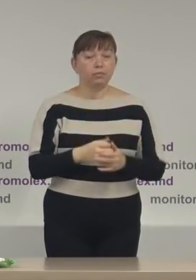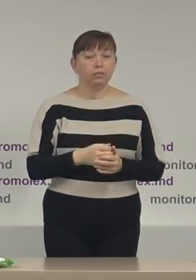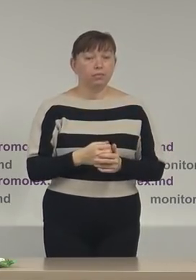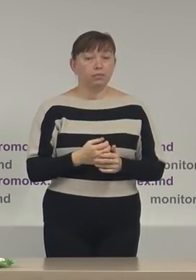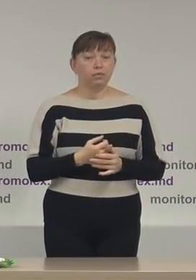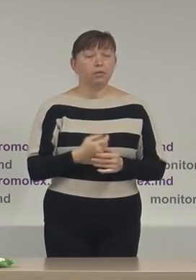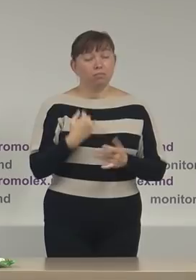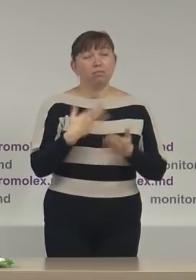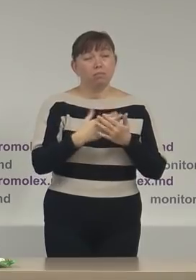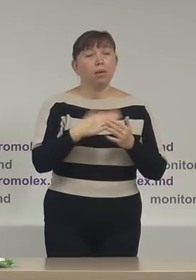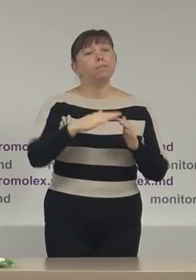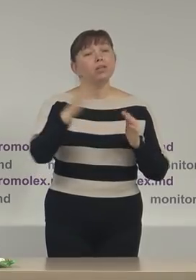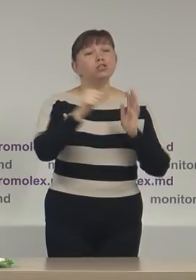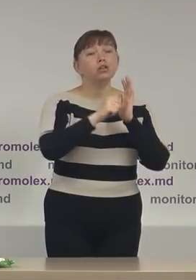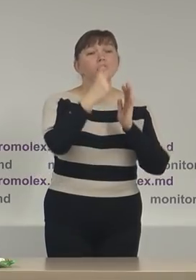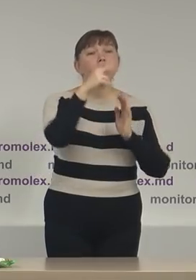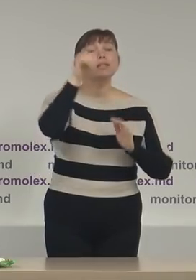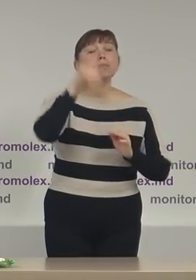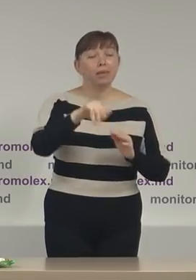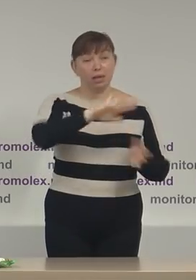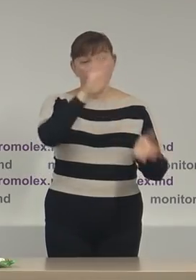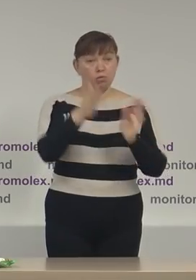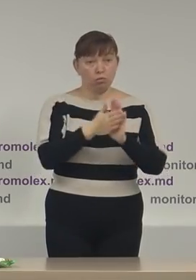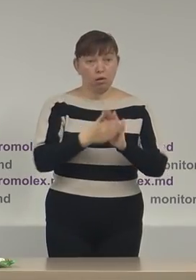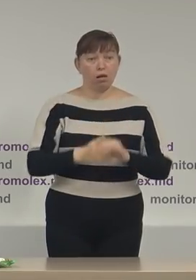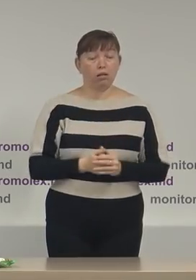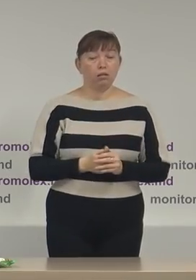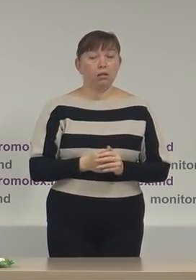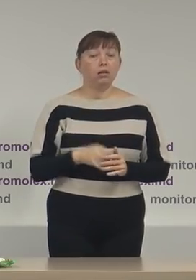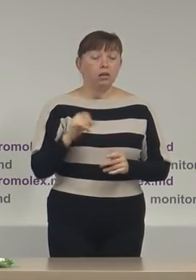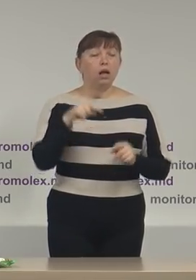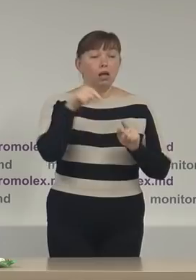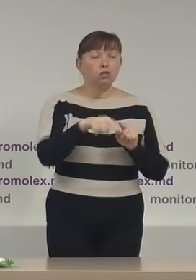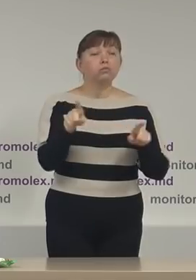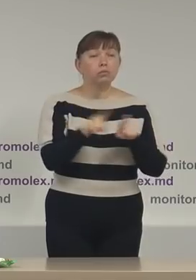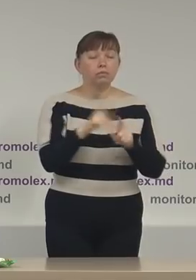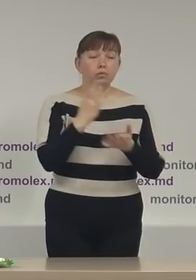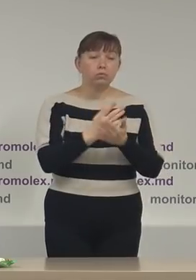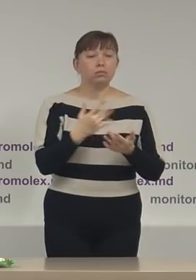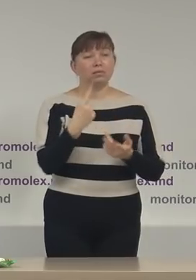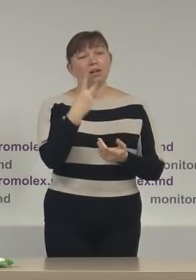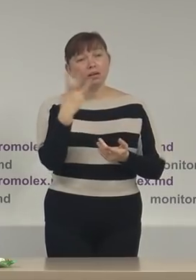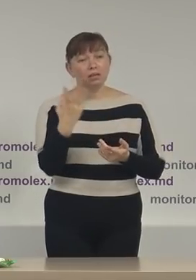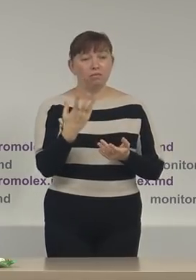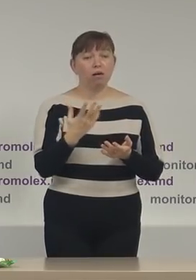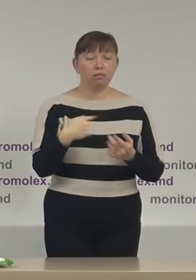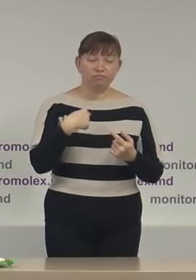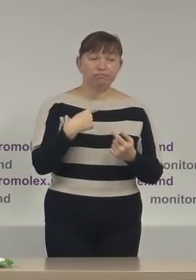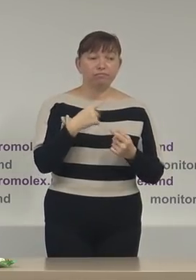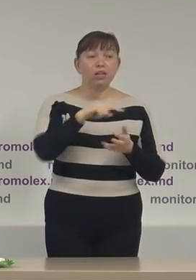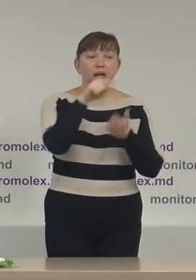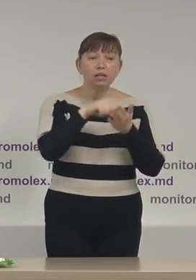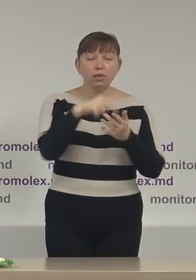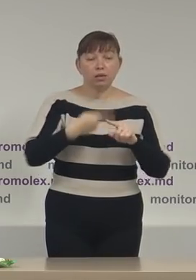preliminar peste 72.000 de exemplare în total aici la fel sunt câteva aspecte care trezesc îngrijorare